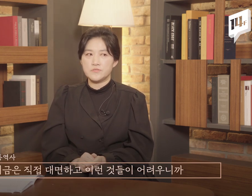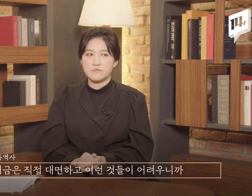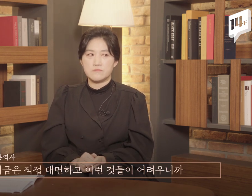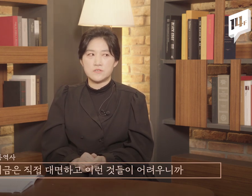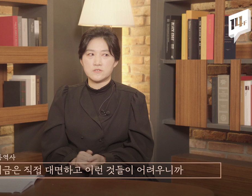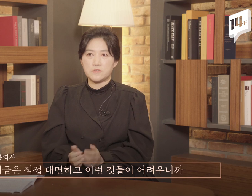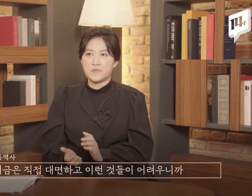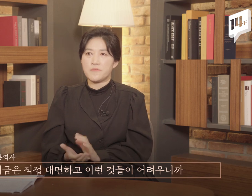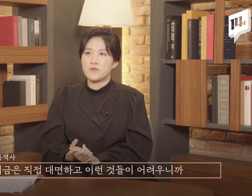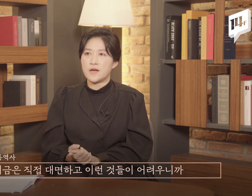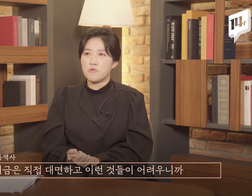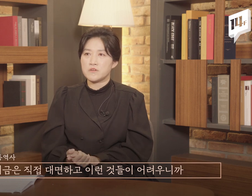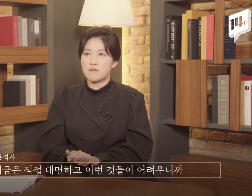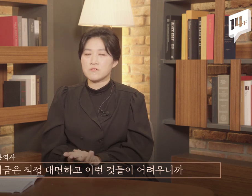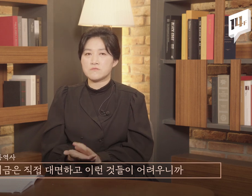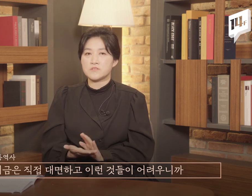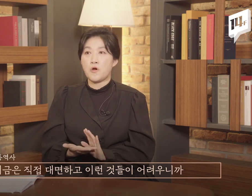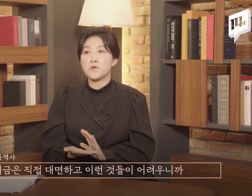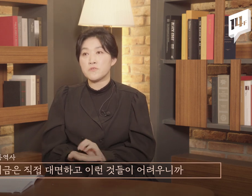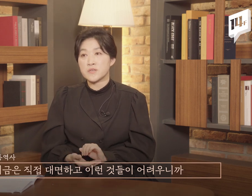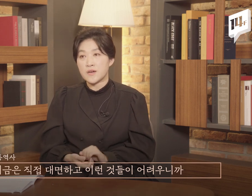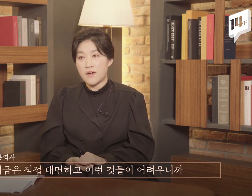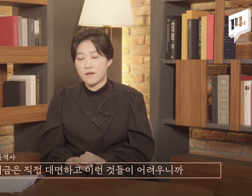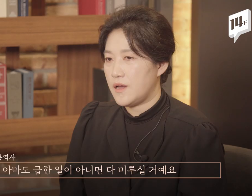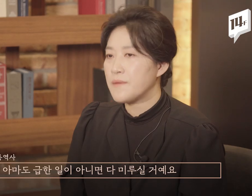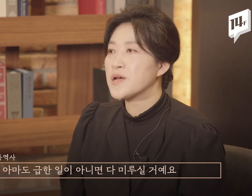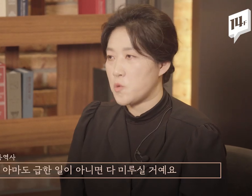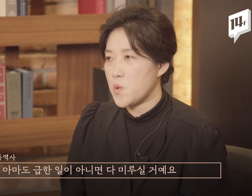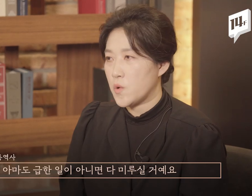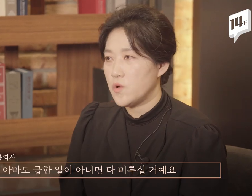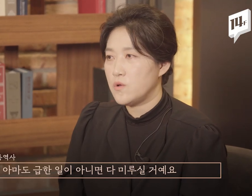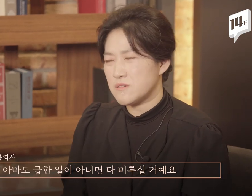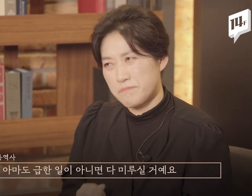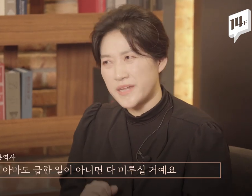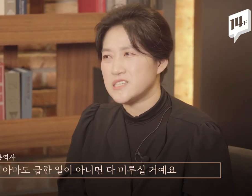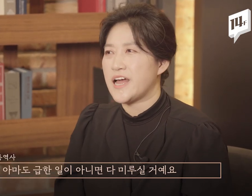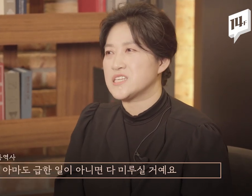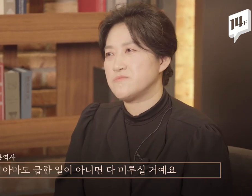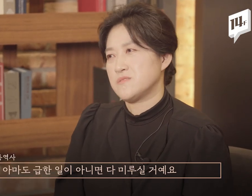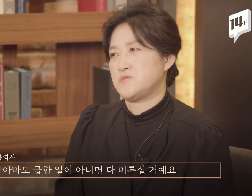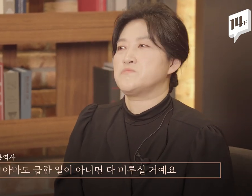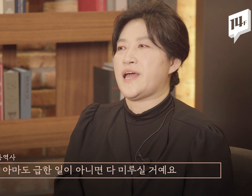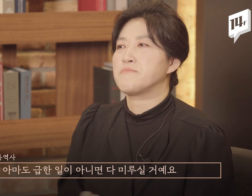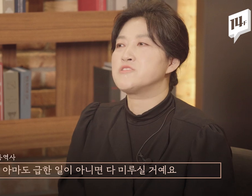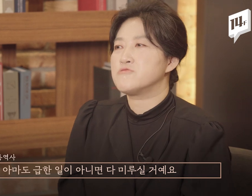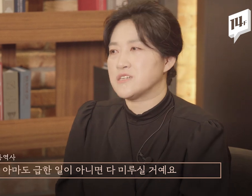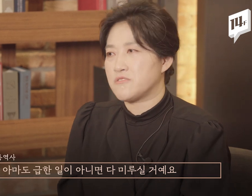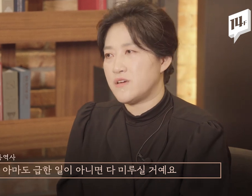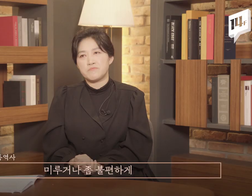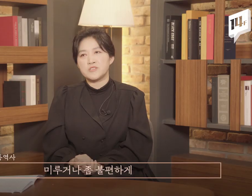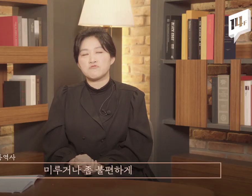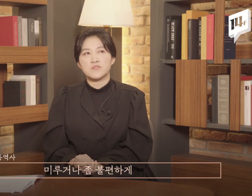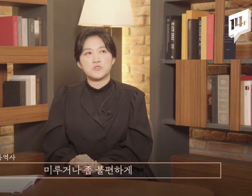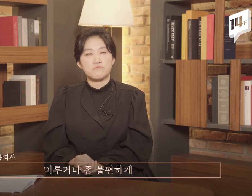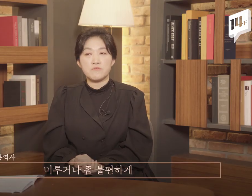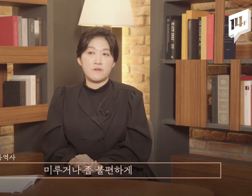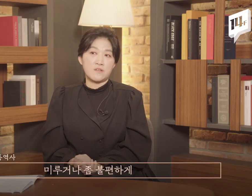직접 대면하고 이런 것들이 어려우니까 아마도 급한 일이 아니면 좀 다 미루실 거예요. 미루거나 좀 불편하게